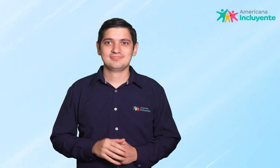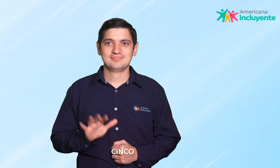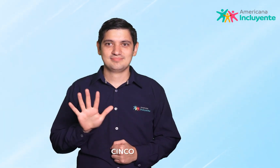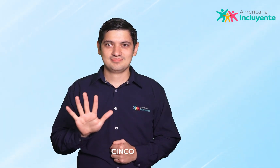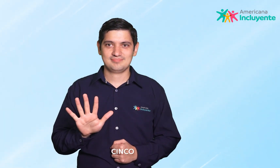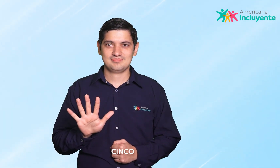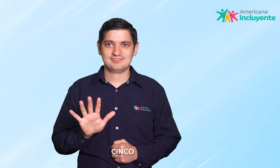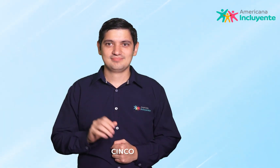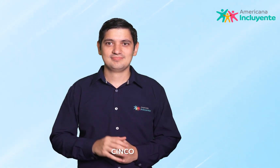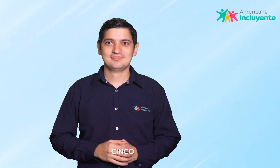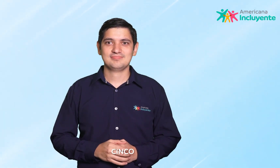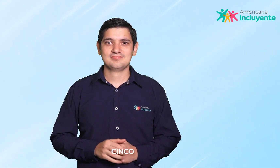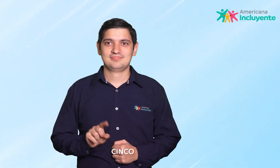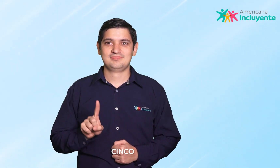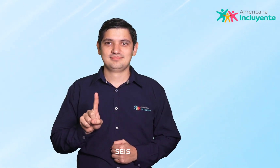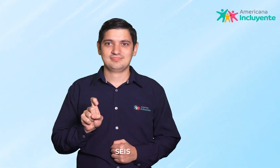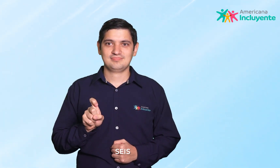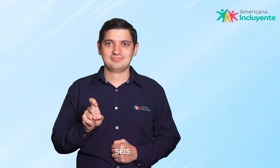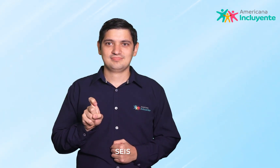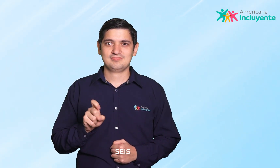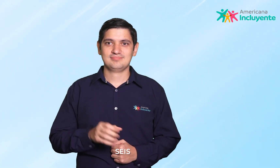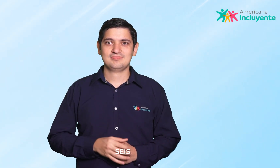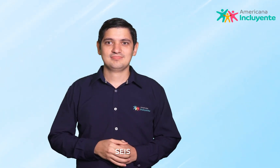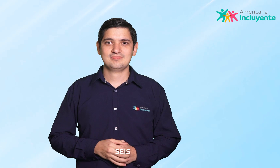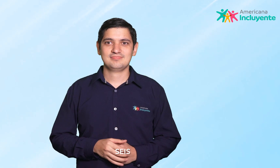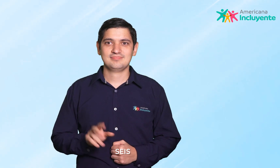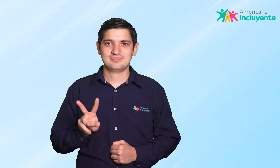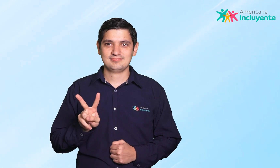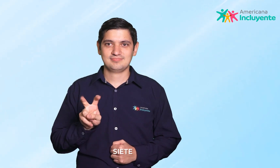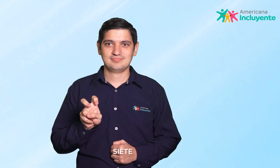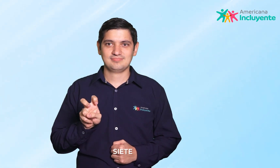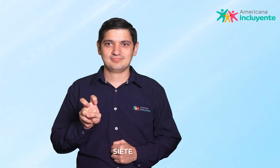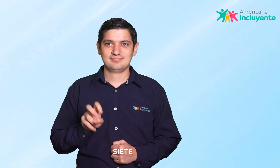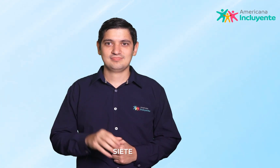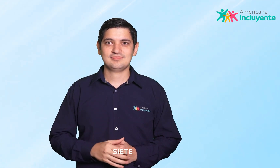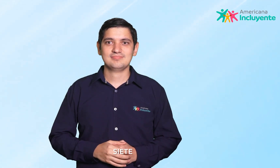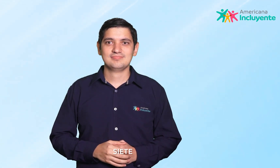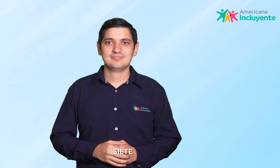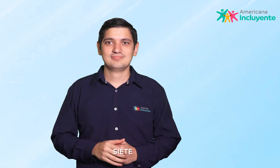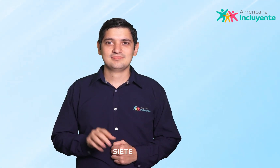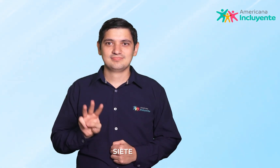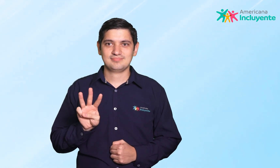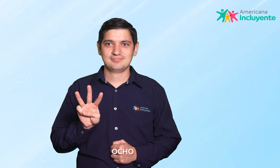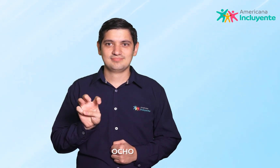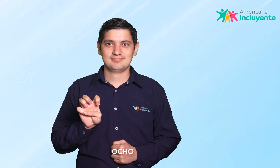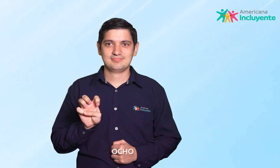5 6 7 8